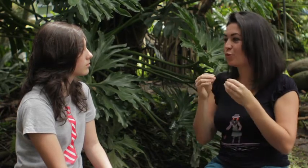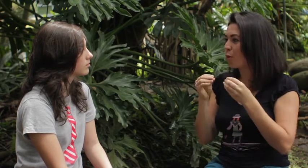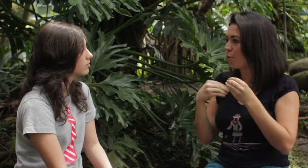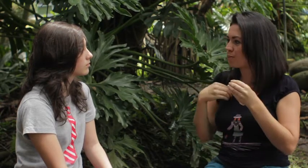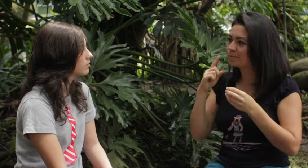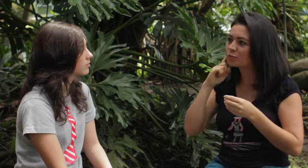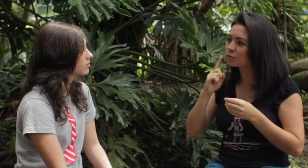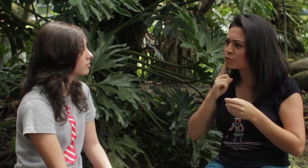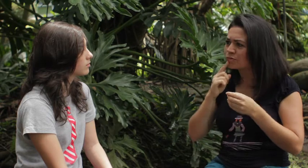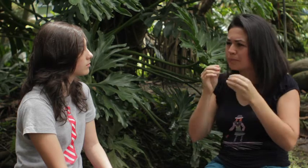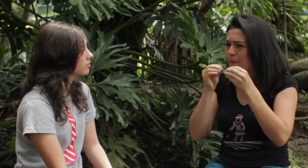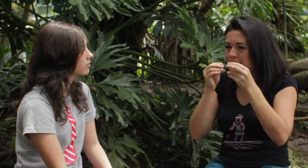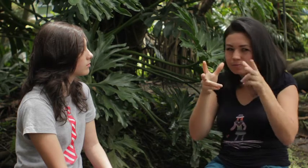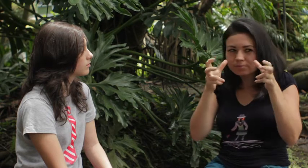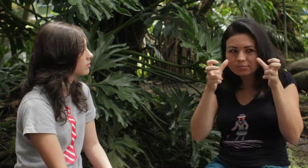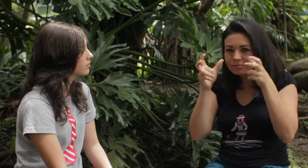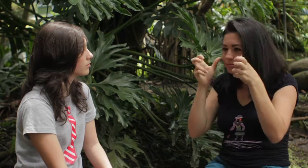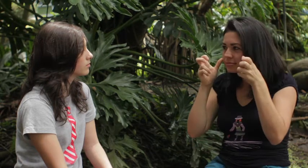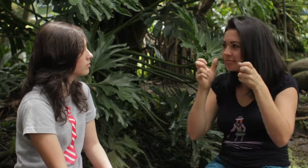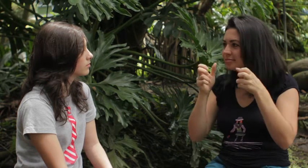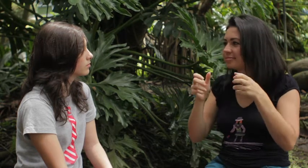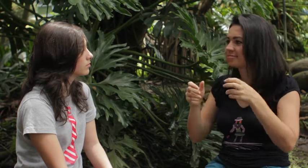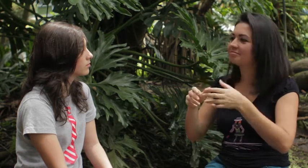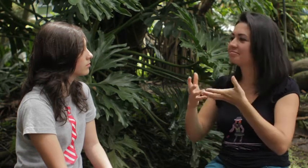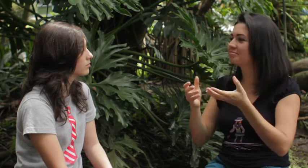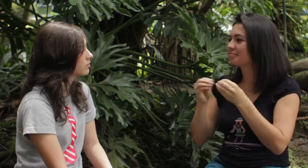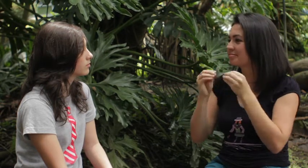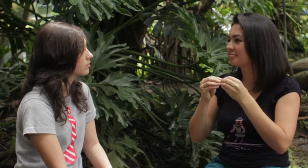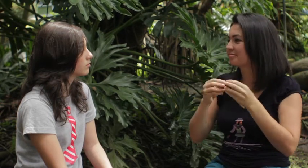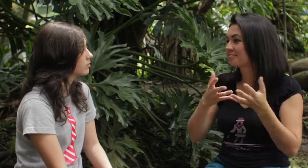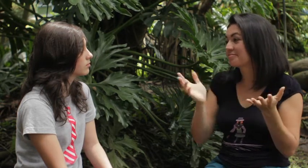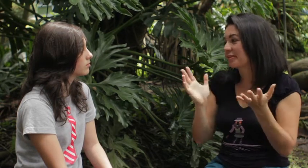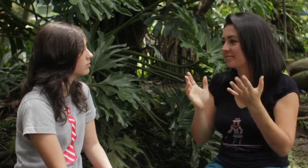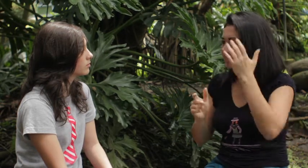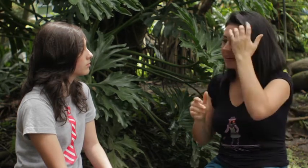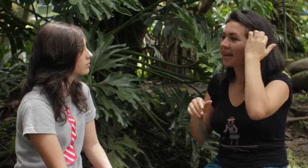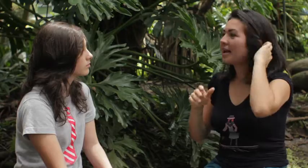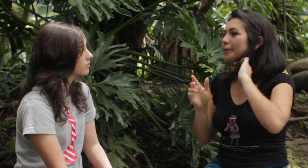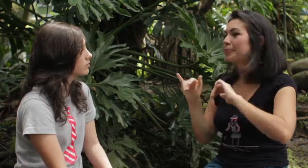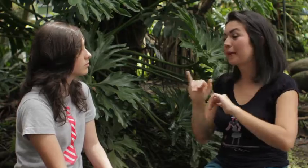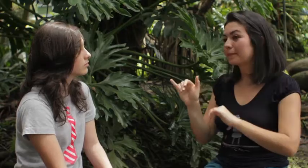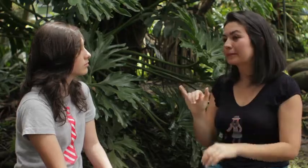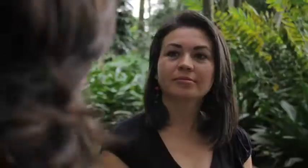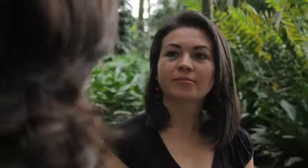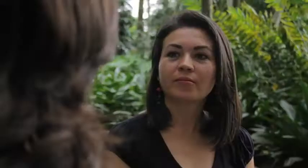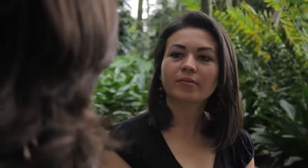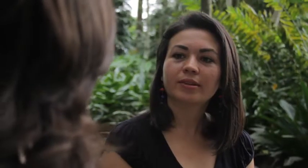Porque yo Como persona sorda Puedo percibir mejor Realmente yo No pierdo Esos hechos ¿Y